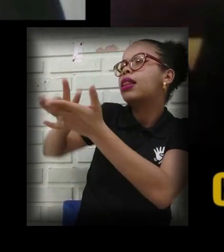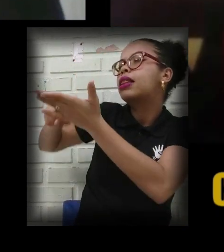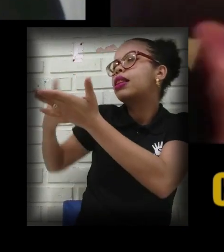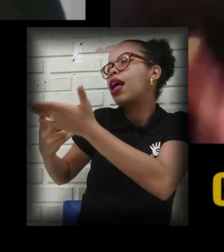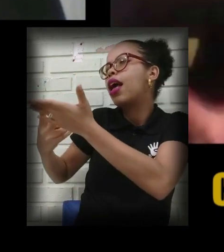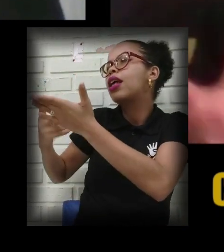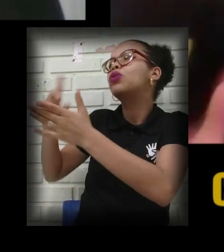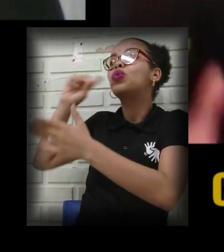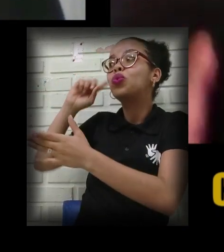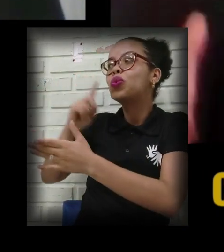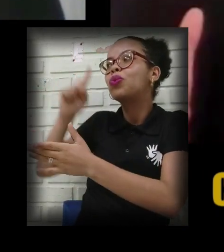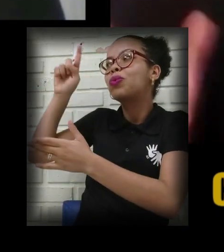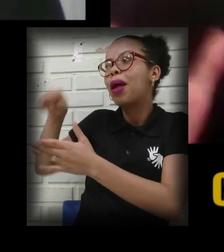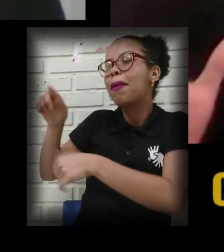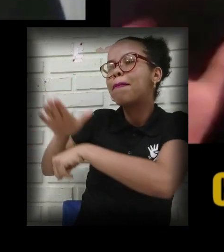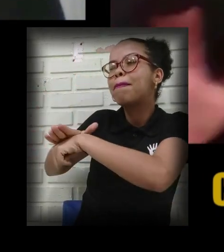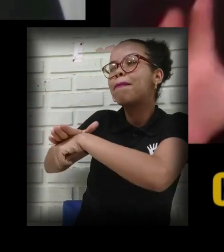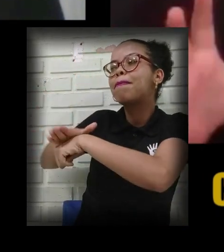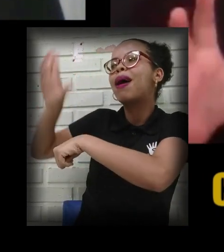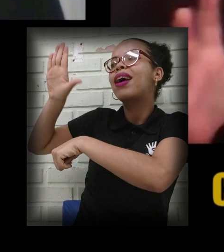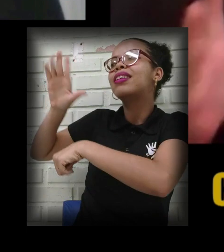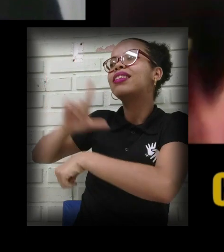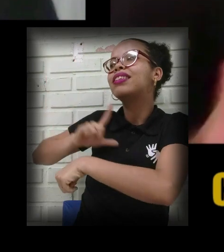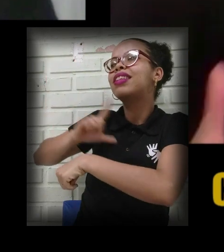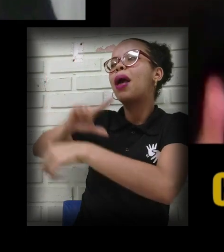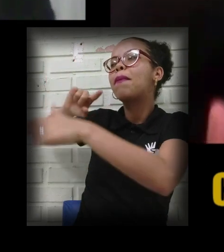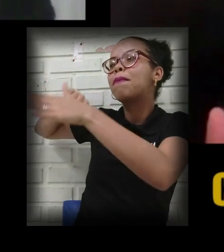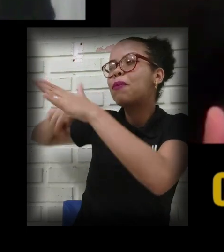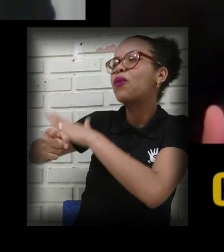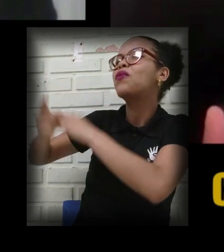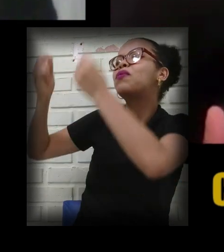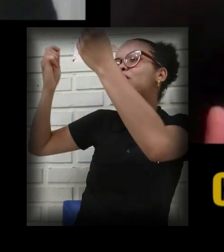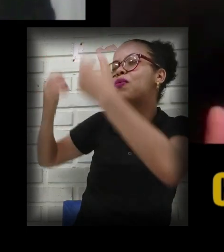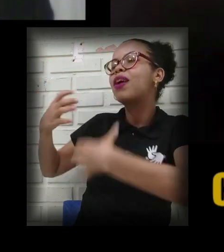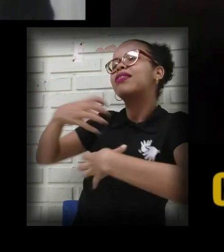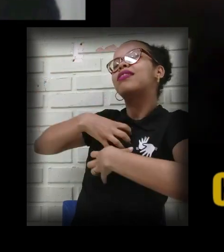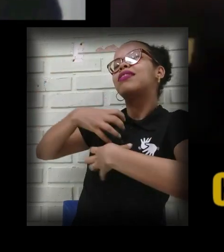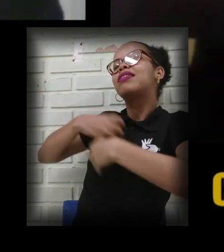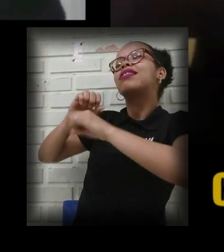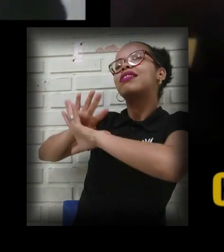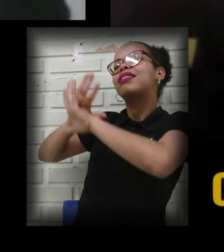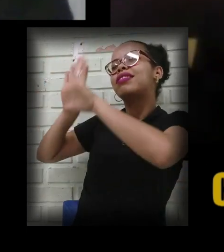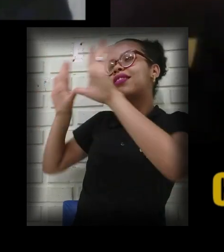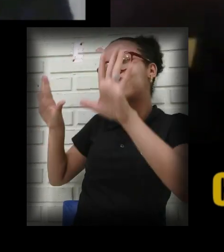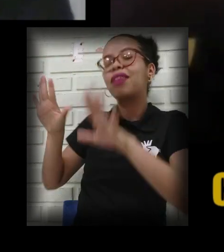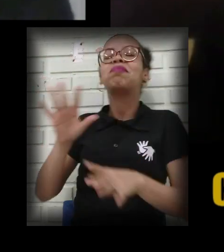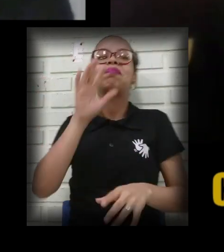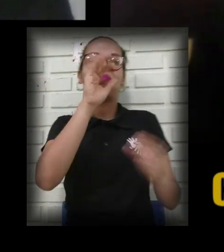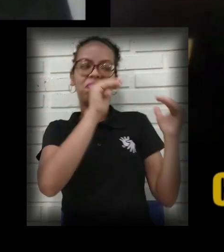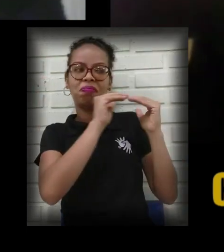tem muito mais profundidade, né? No seu conceito. Com certeza.